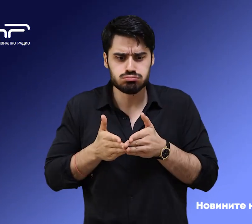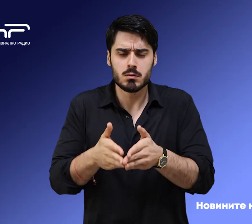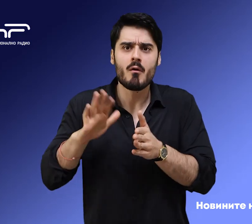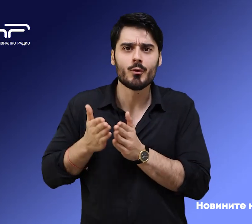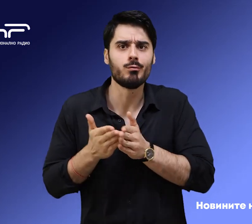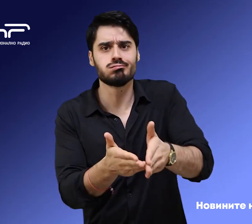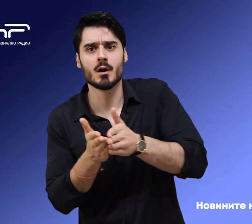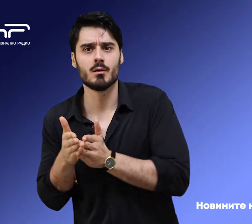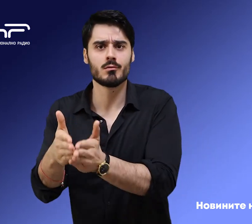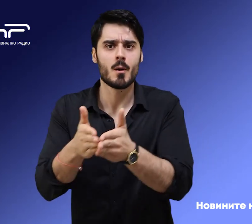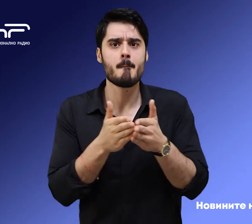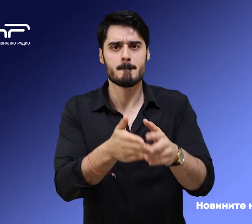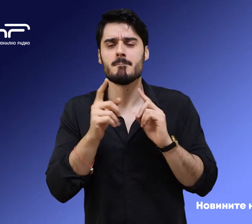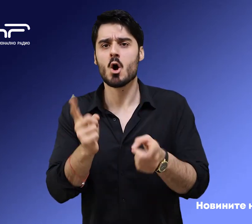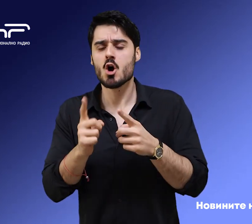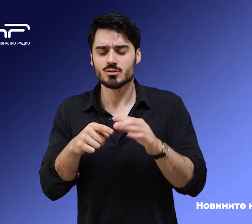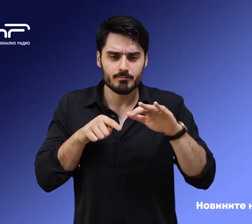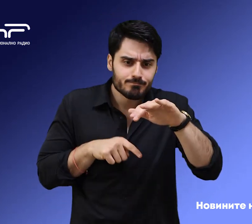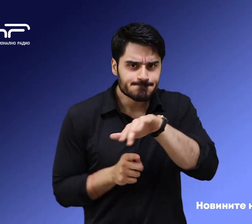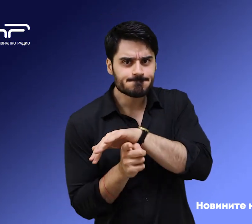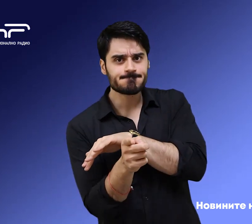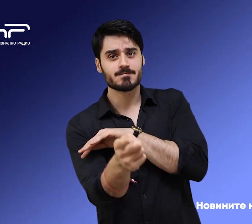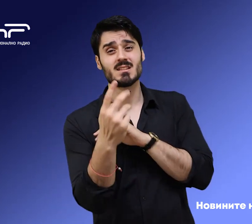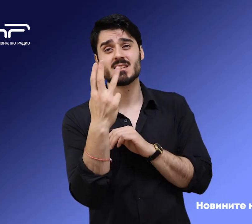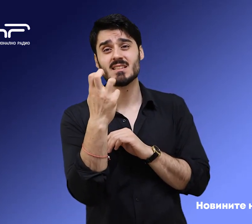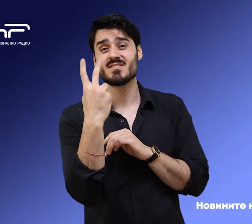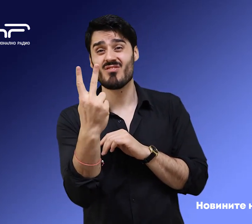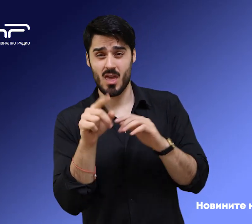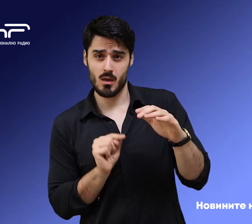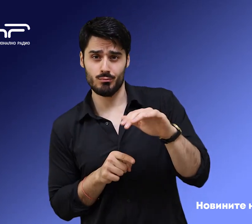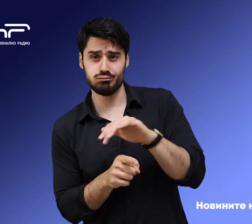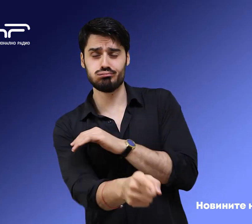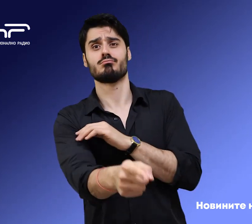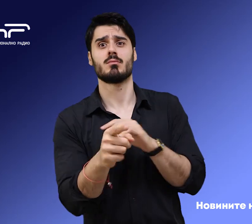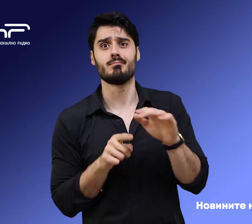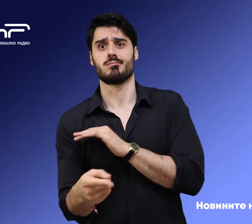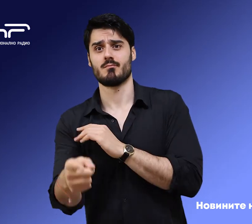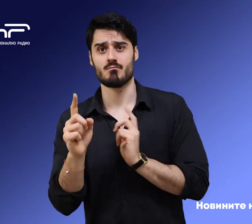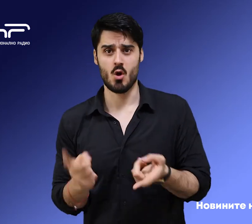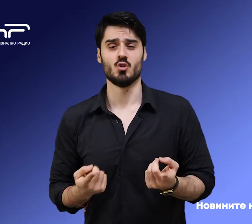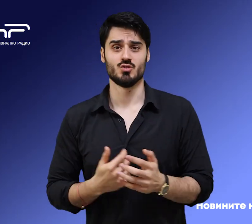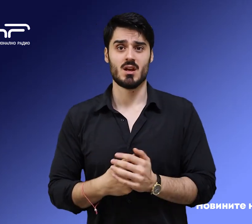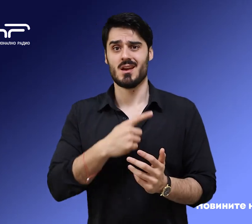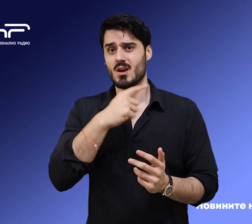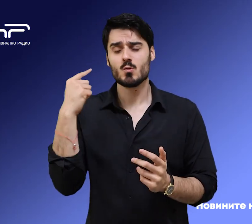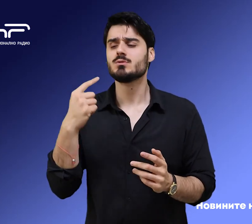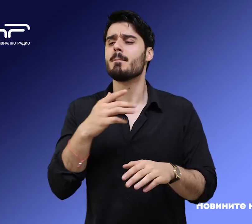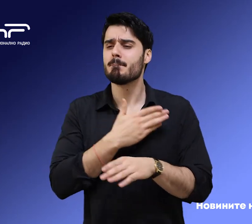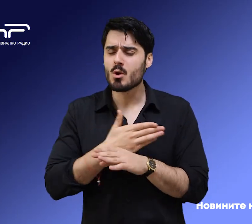руският флот е способен да изстреля едновременно 32 крилоти ракети тип калибър. Русия не спира въздушното разузнаване, т.е.